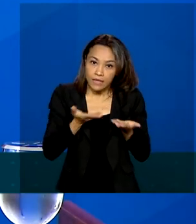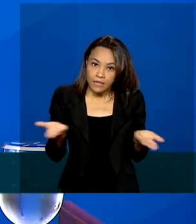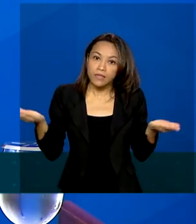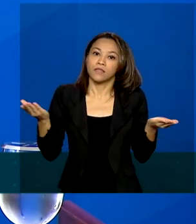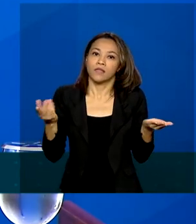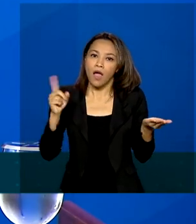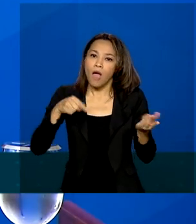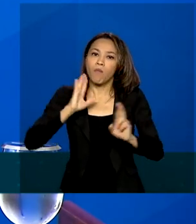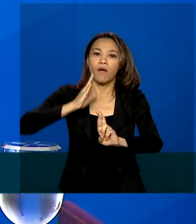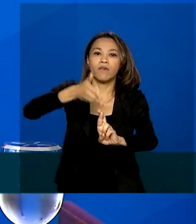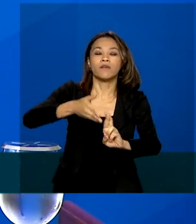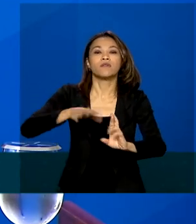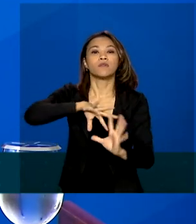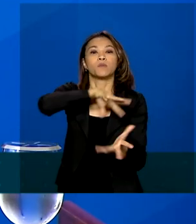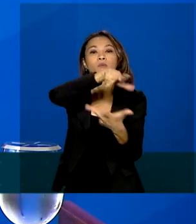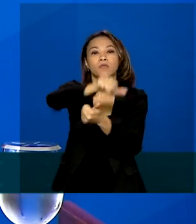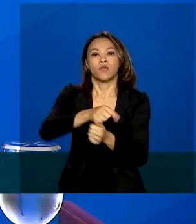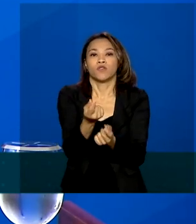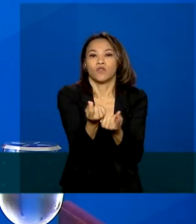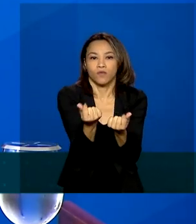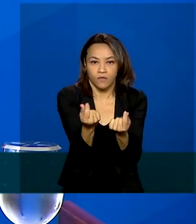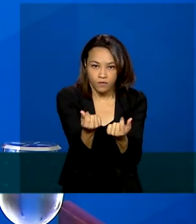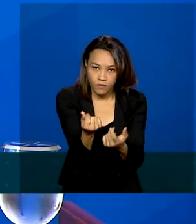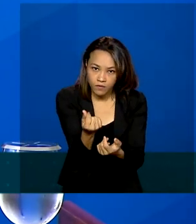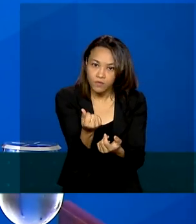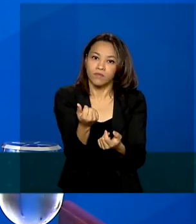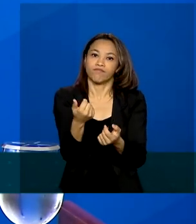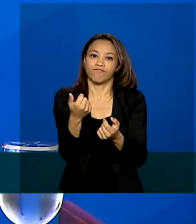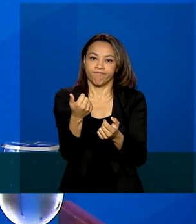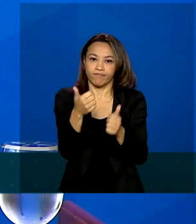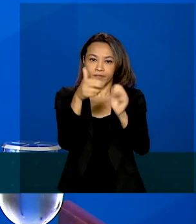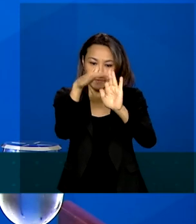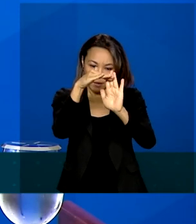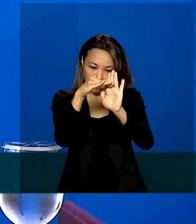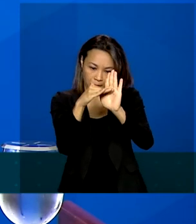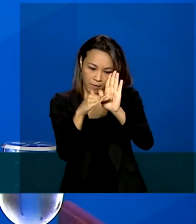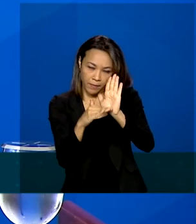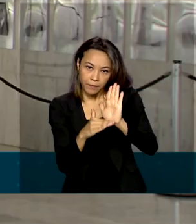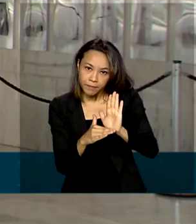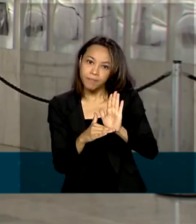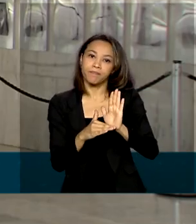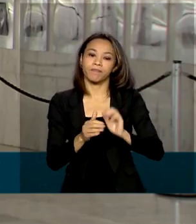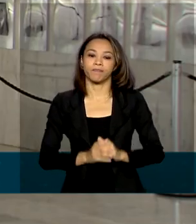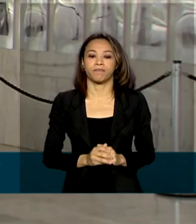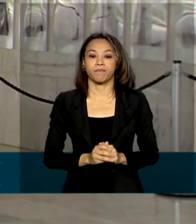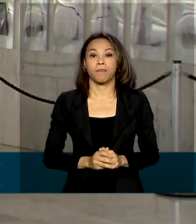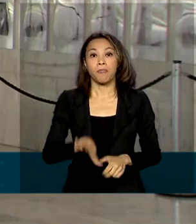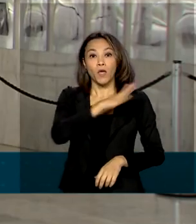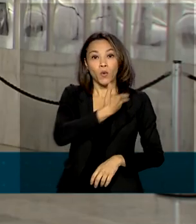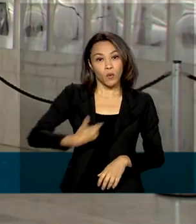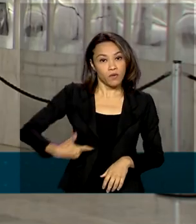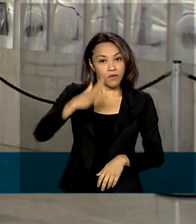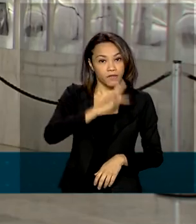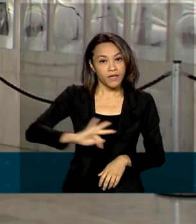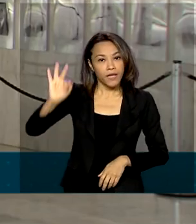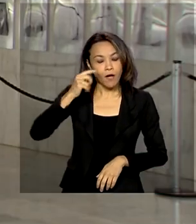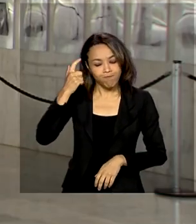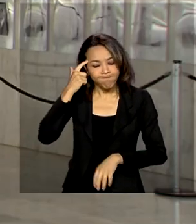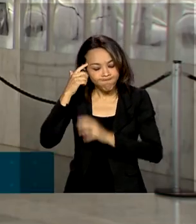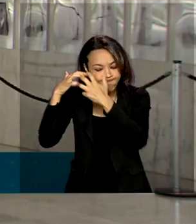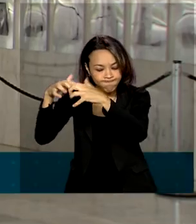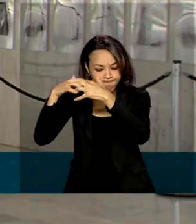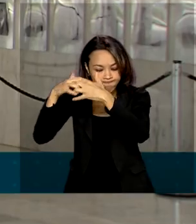segue, portanto, as cotações internacionais. O governo federal estuda formas de